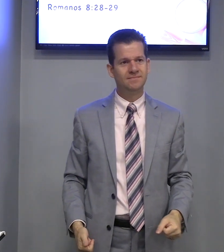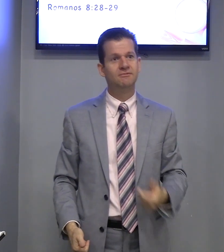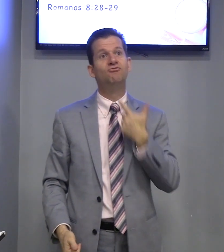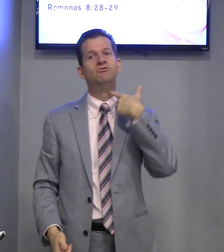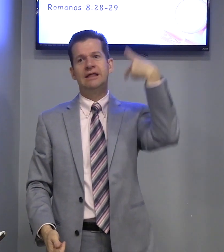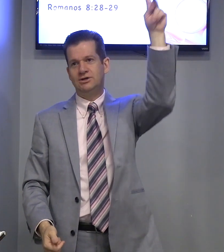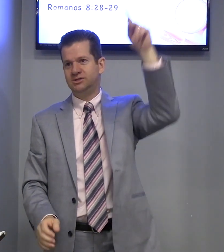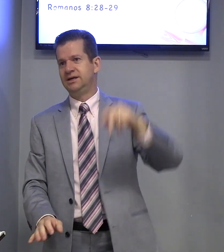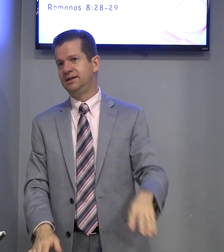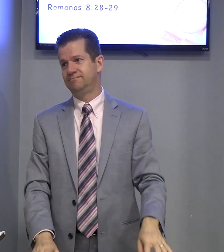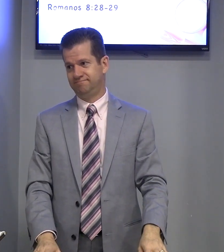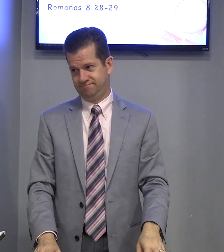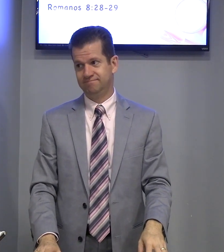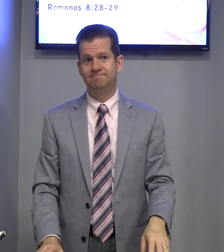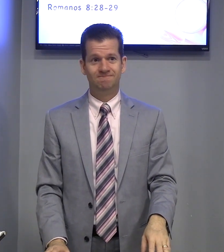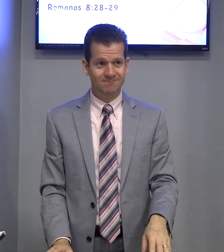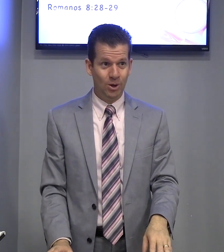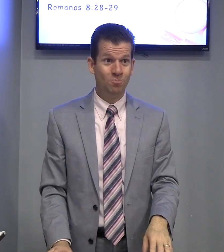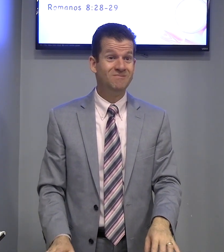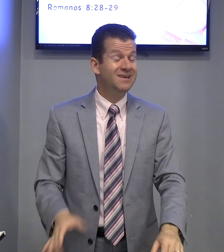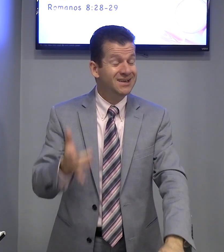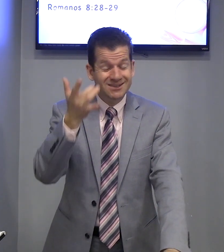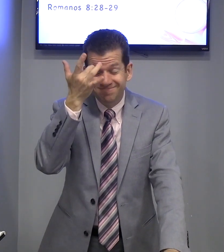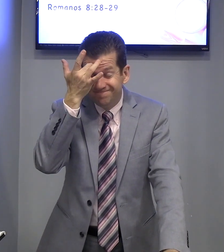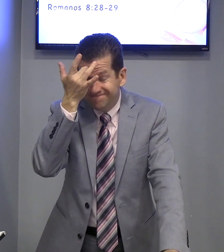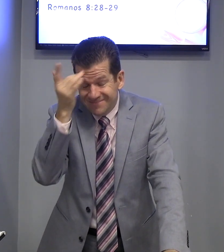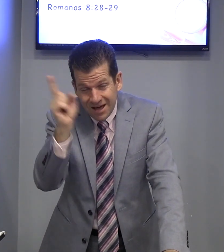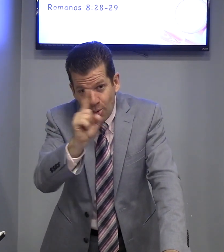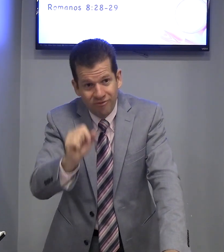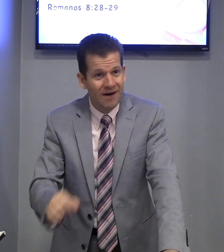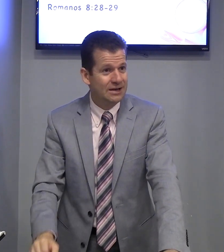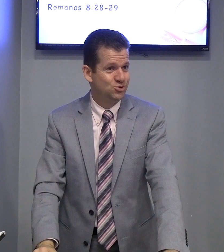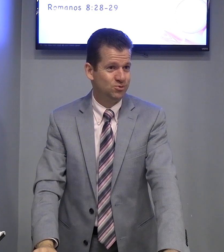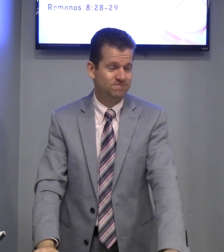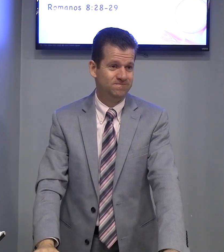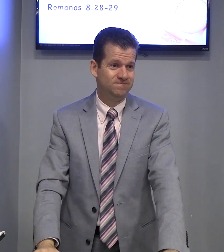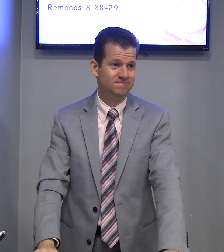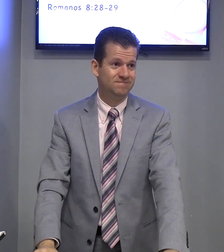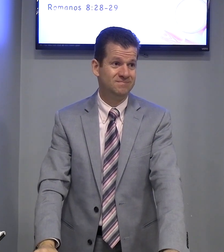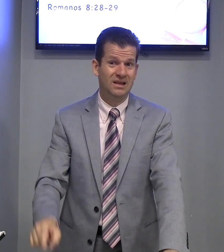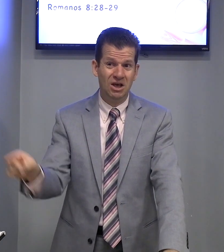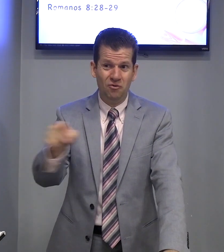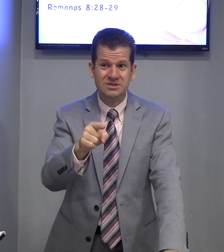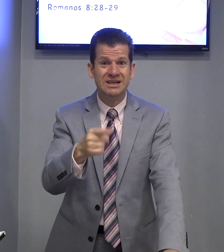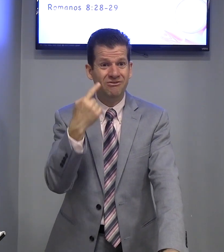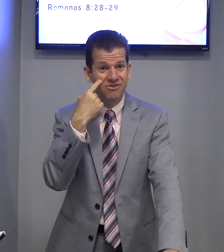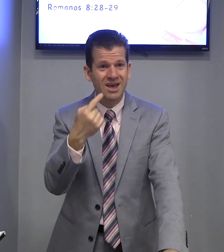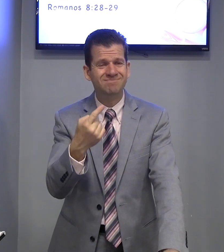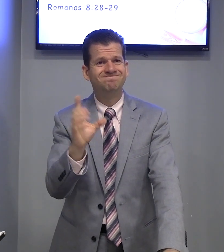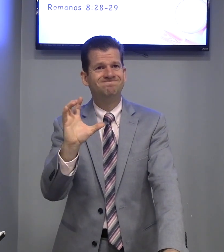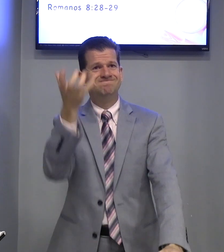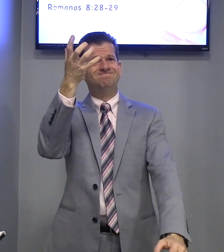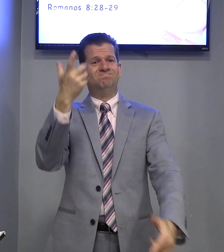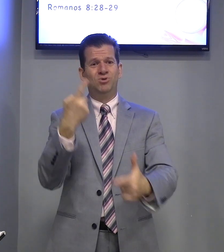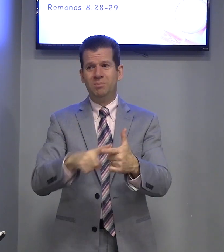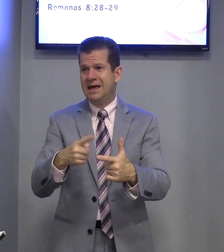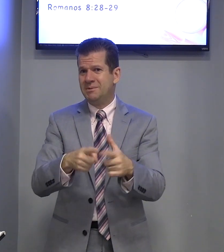Vontade dele. Então, não é fácil. Você vê o problema,